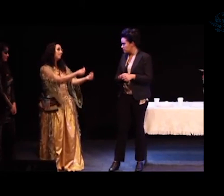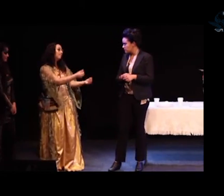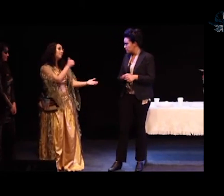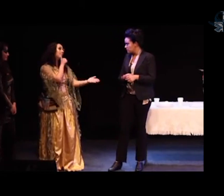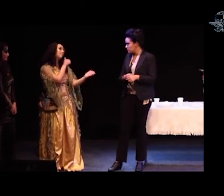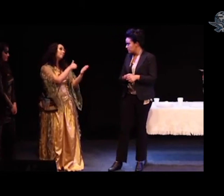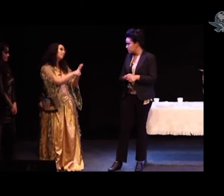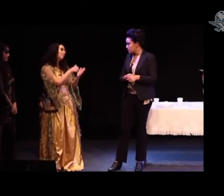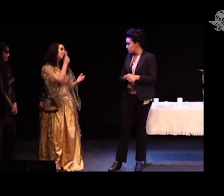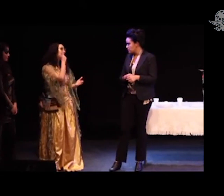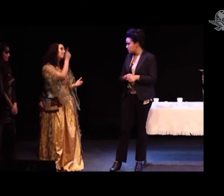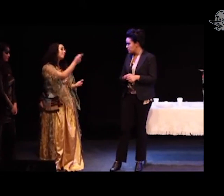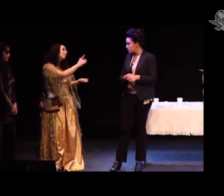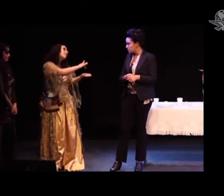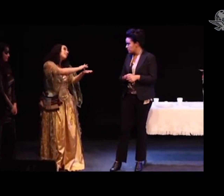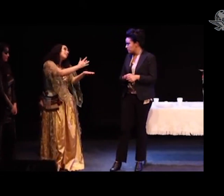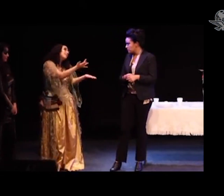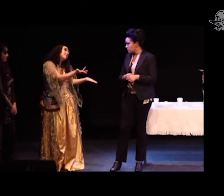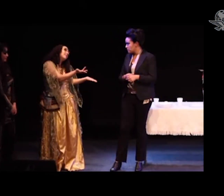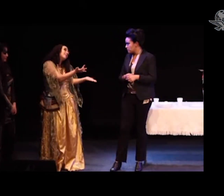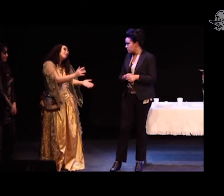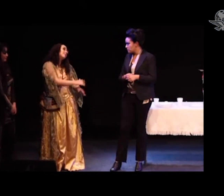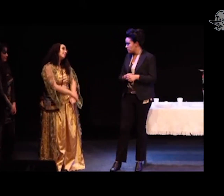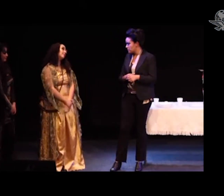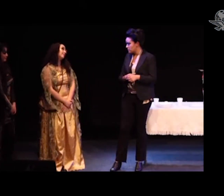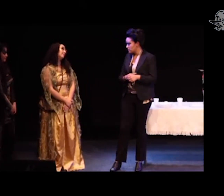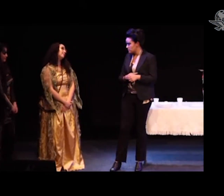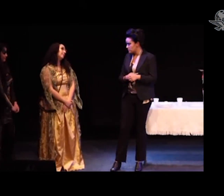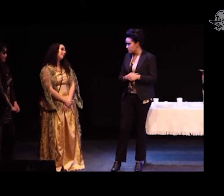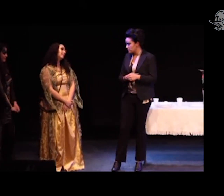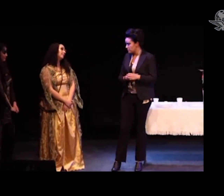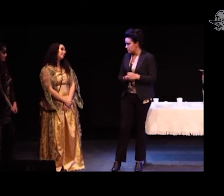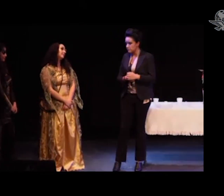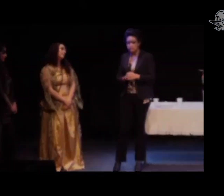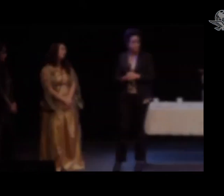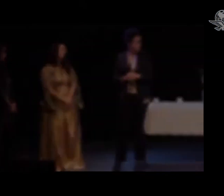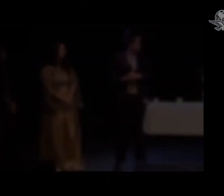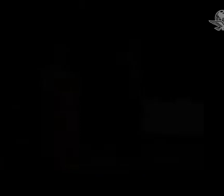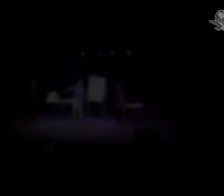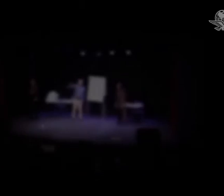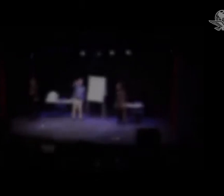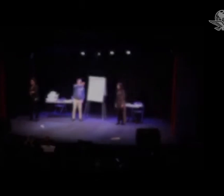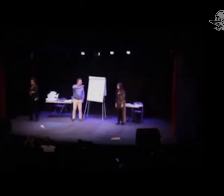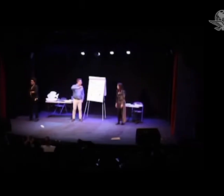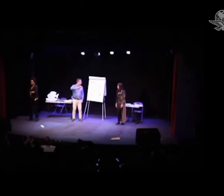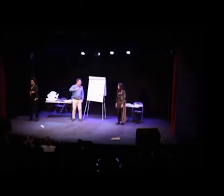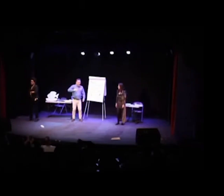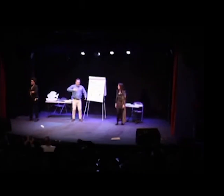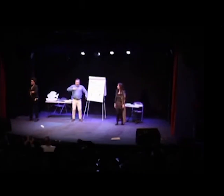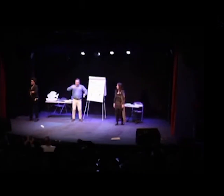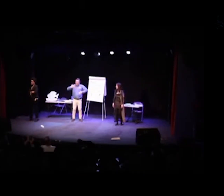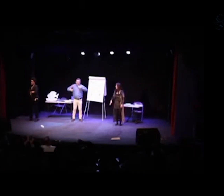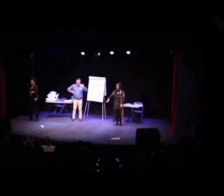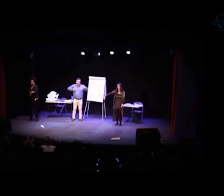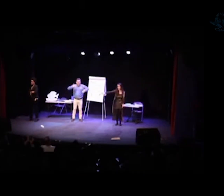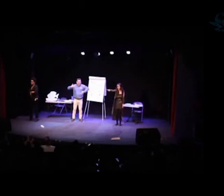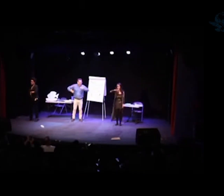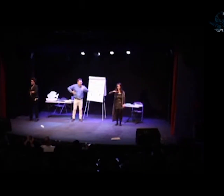práctica en la interpretación el profesor Iram decidió montar con ellos obras de teatro adaptándolas al